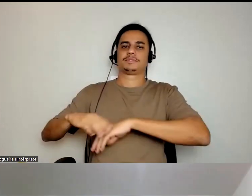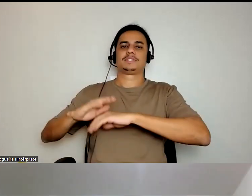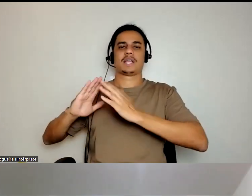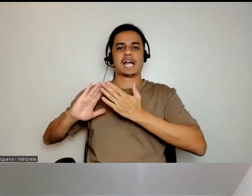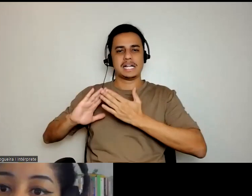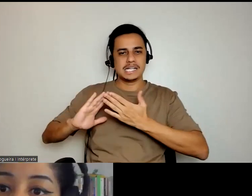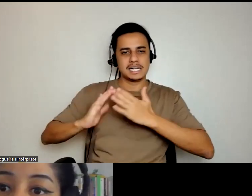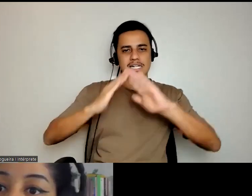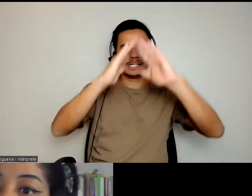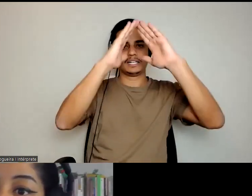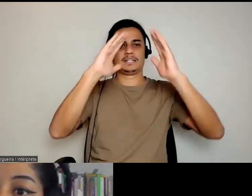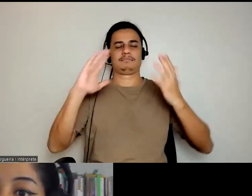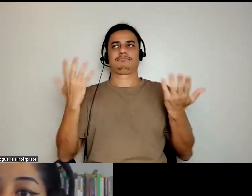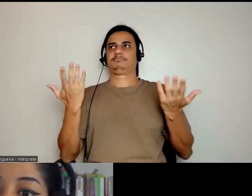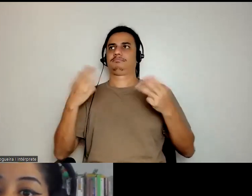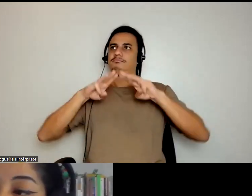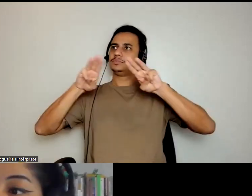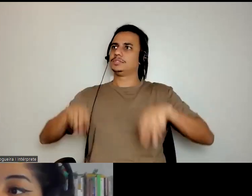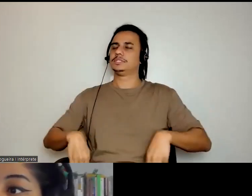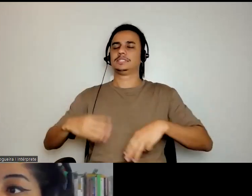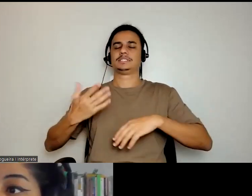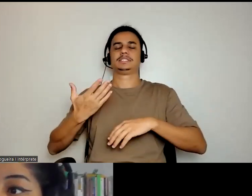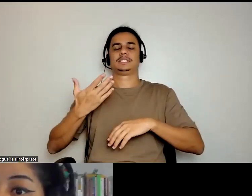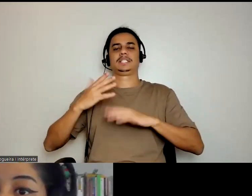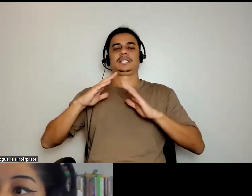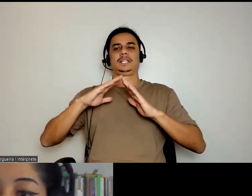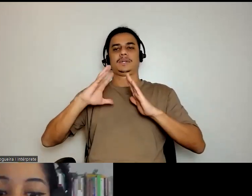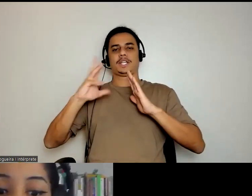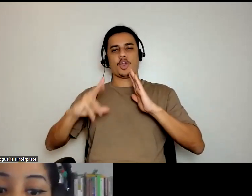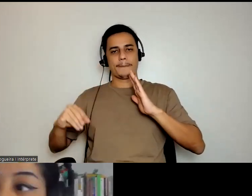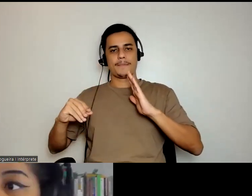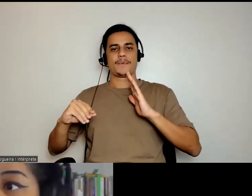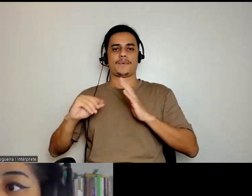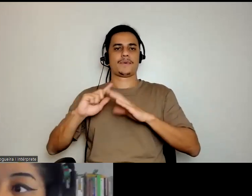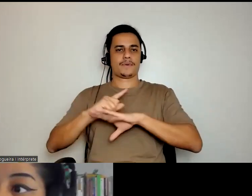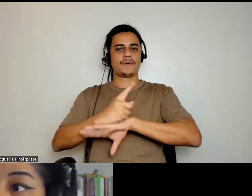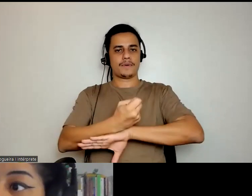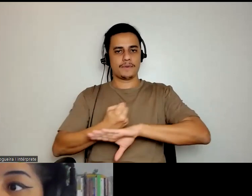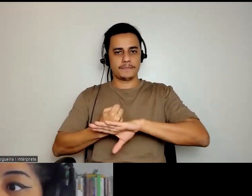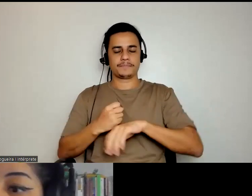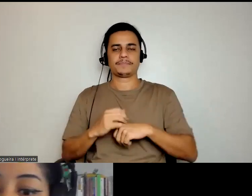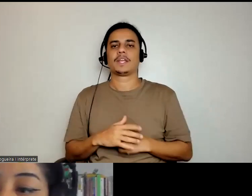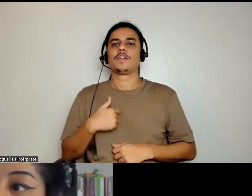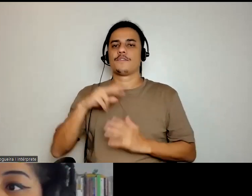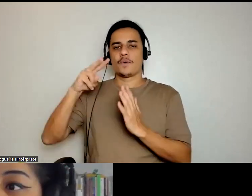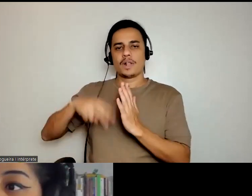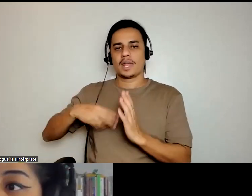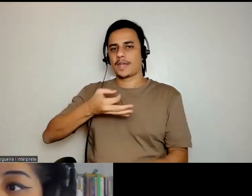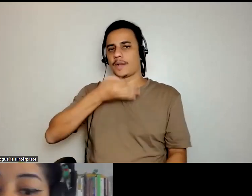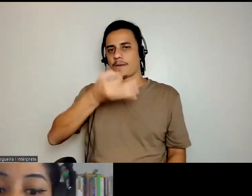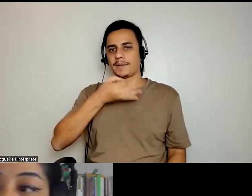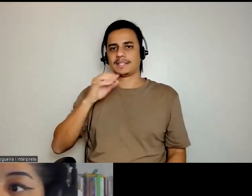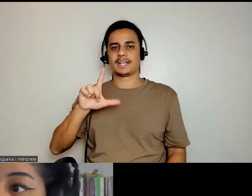quilombolas, então, se vocês puderem complementar, por favor, e só vou ler aqui um comentário do Luiz